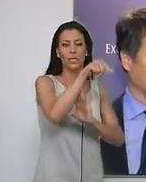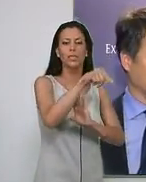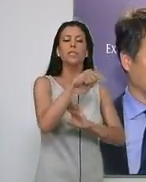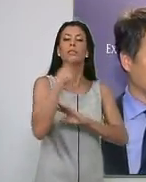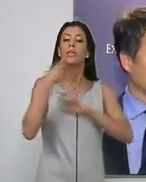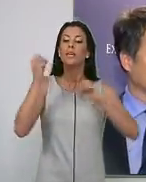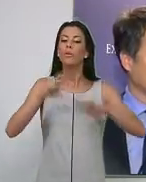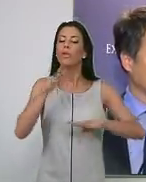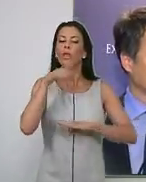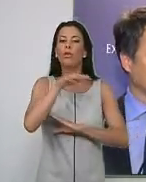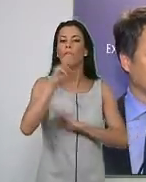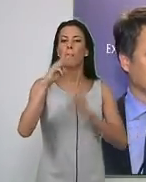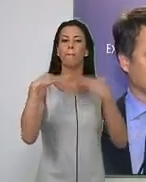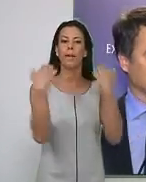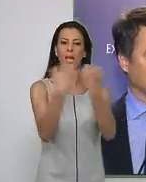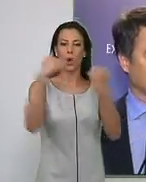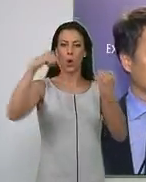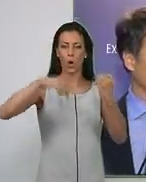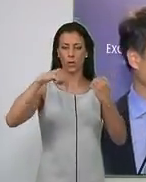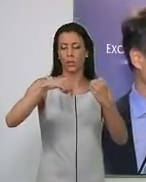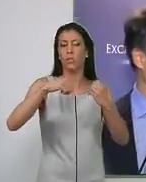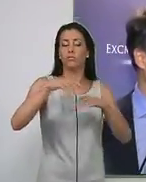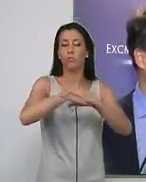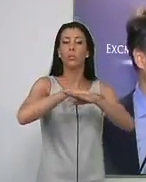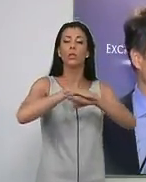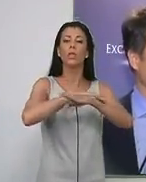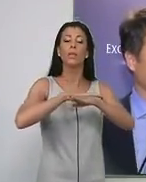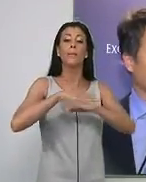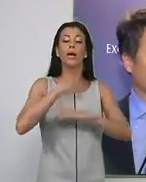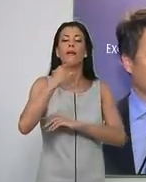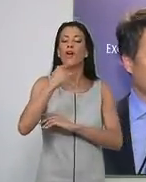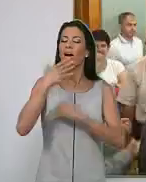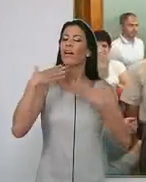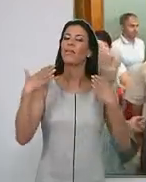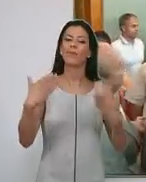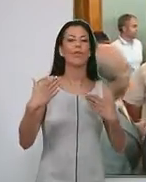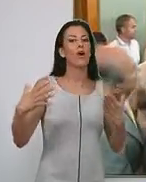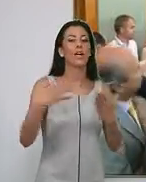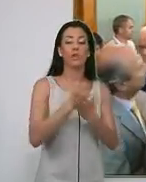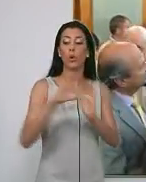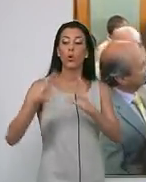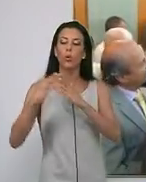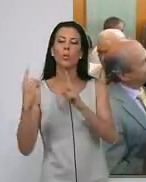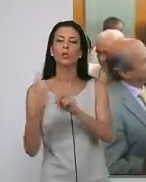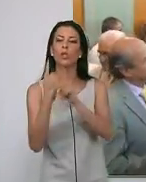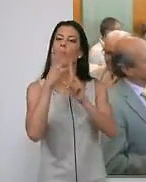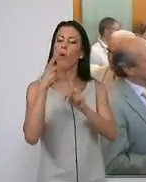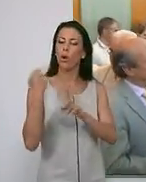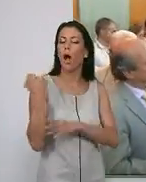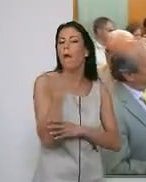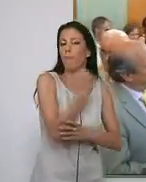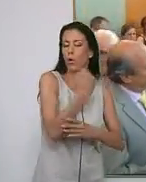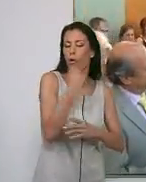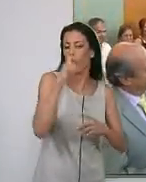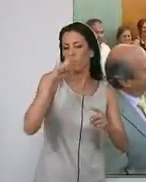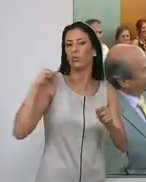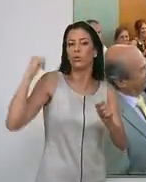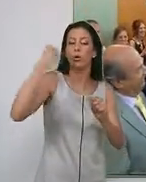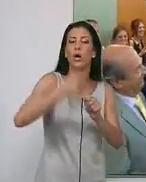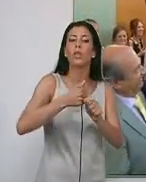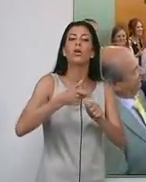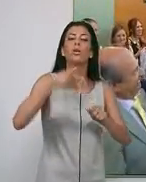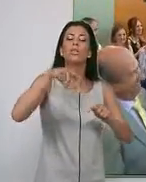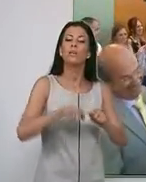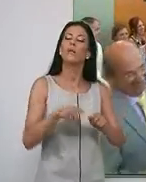en un pleno de la Corporación Municipal... ...en el que Rojas agradeció a la oposición todo el apoyo mostrado en los años... ...en los que